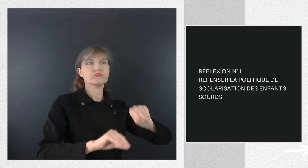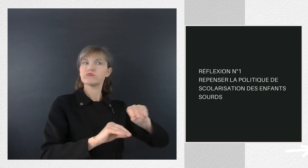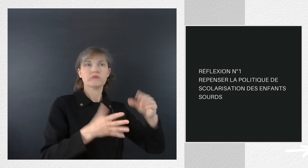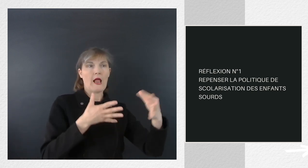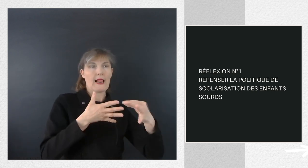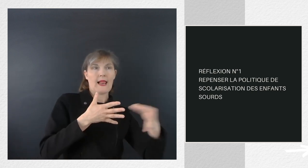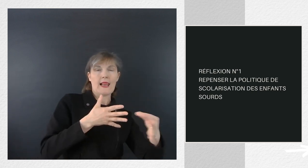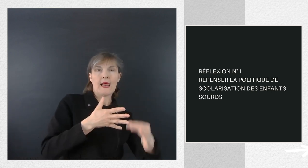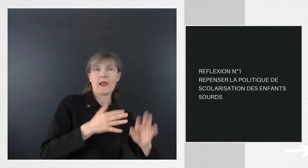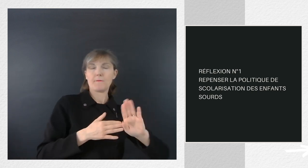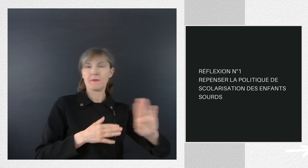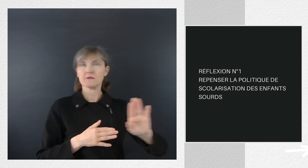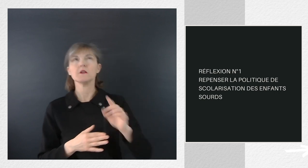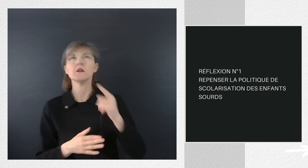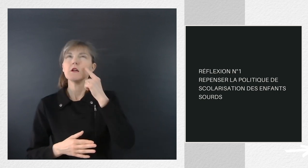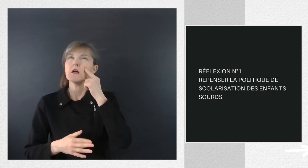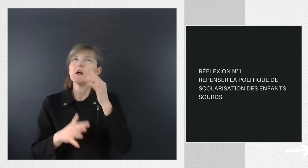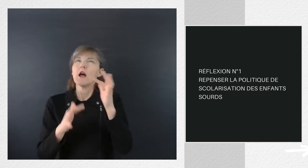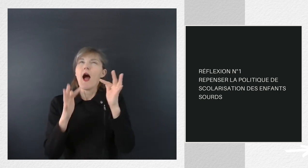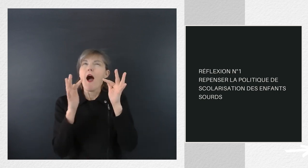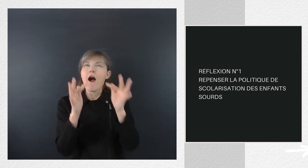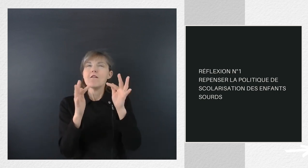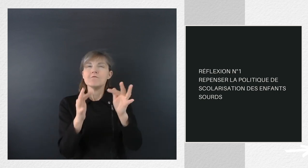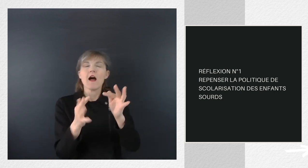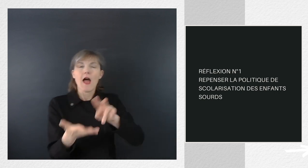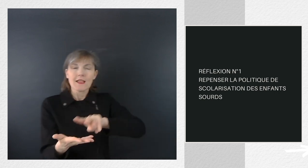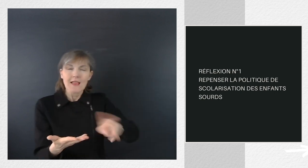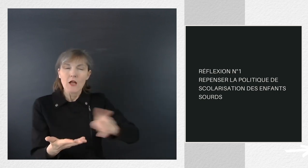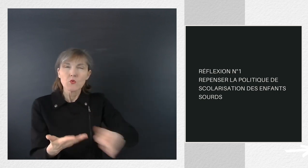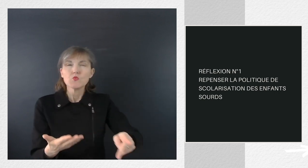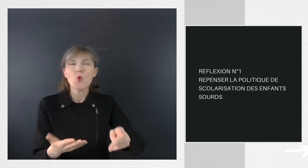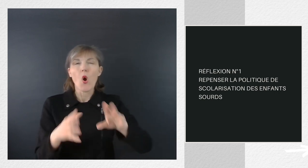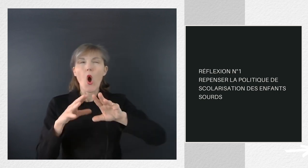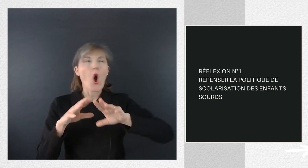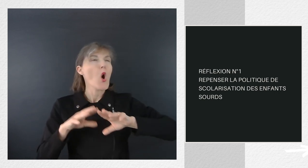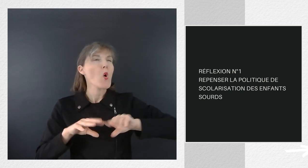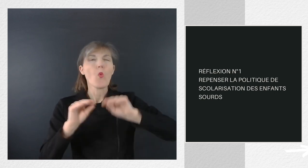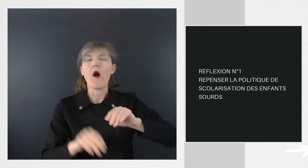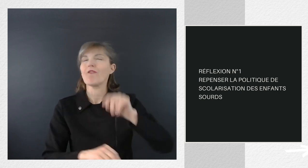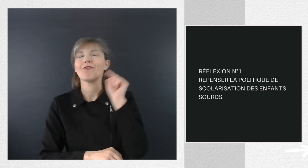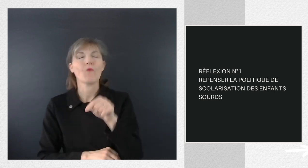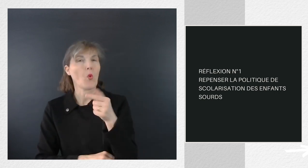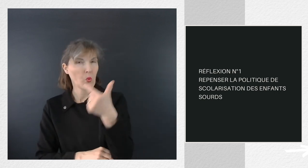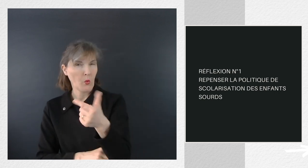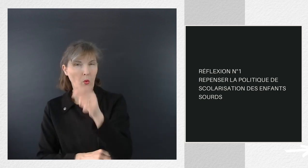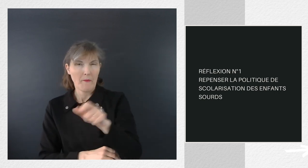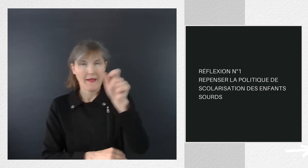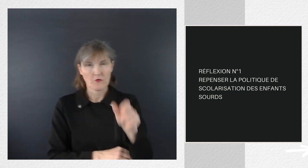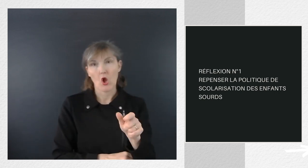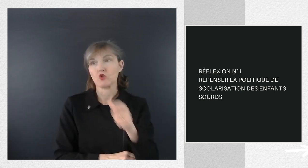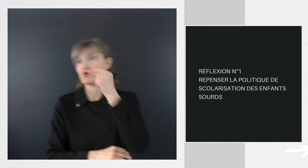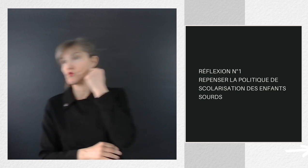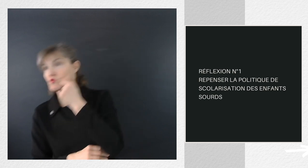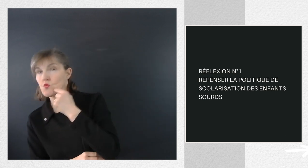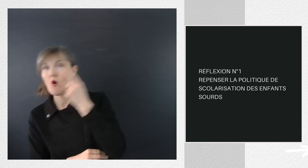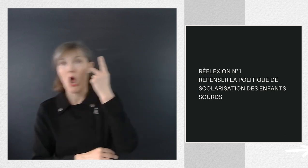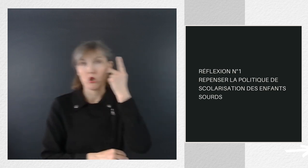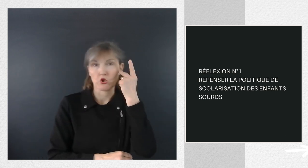d'un cours, il faudrait toujours deux personnes, un sourd et un entendant. Les diplômes devraient être exigés à